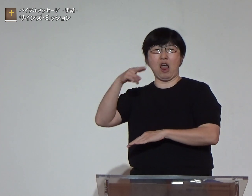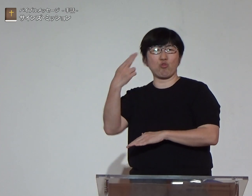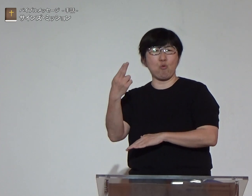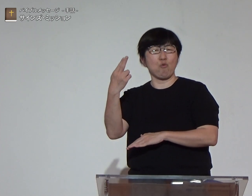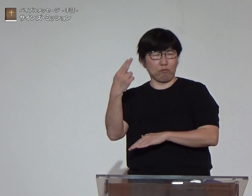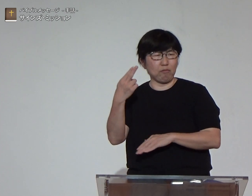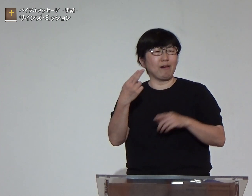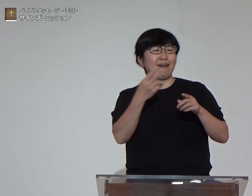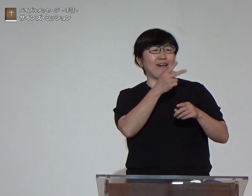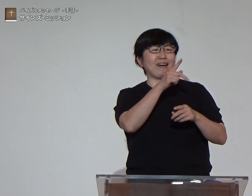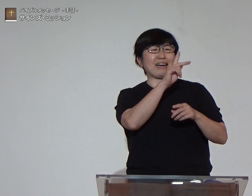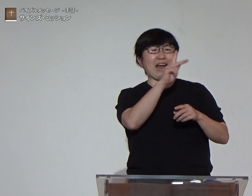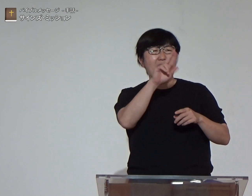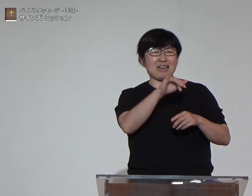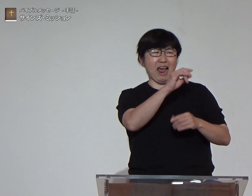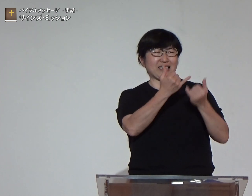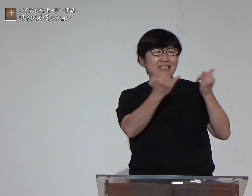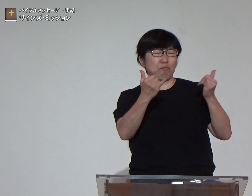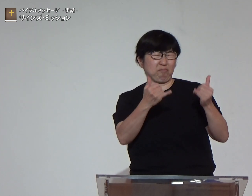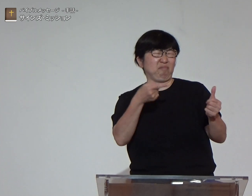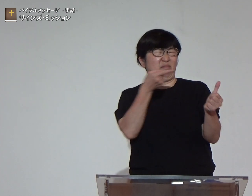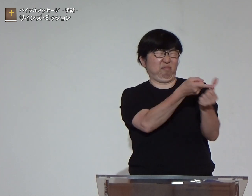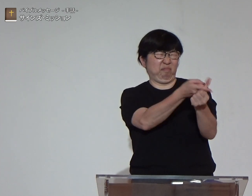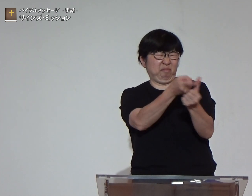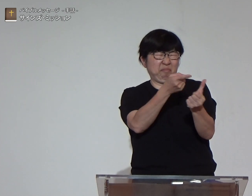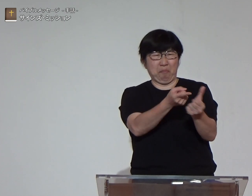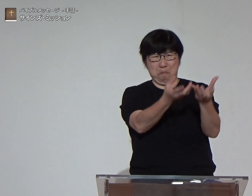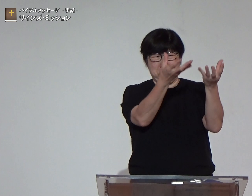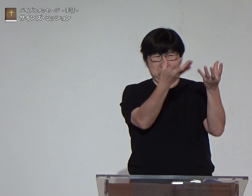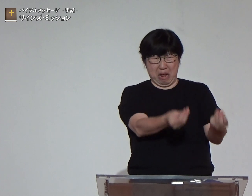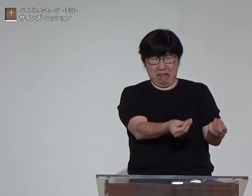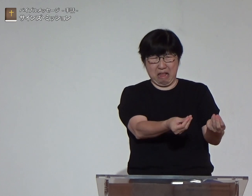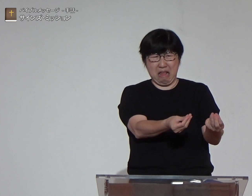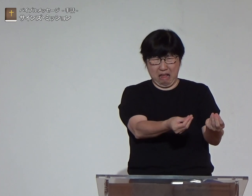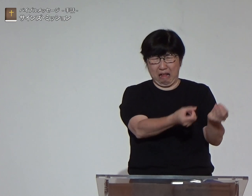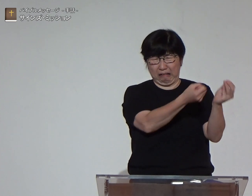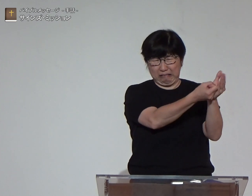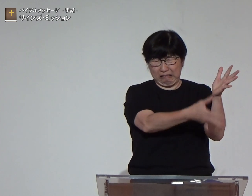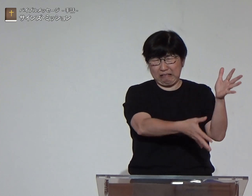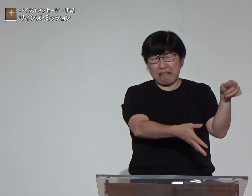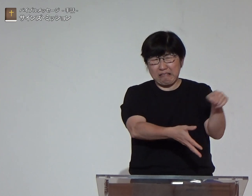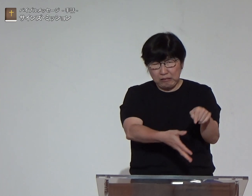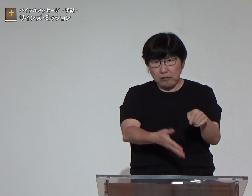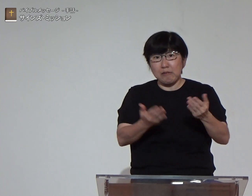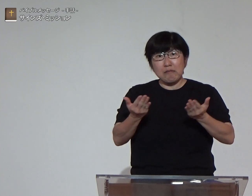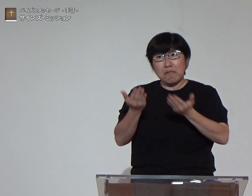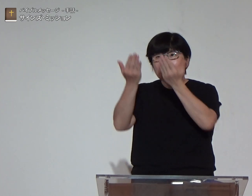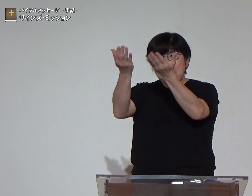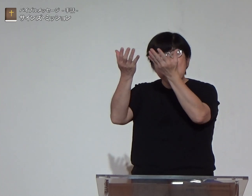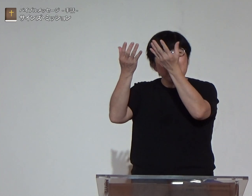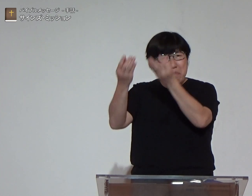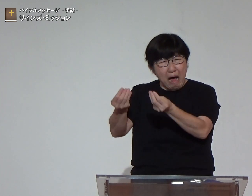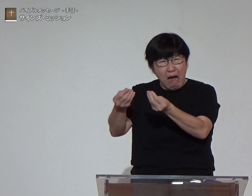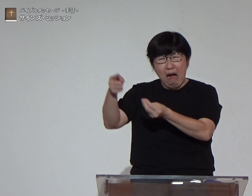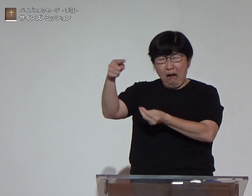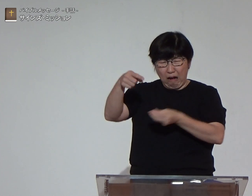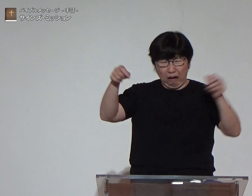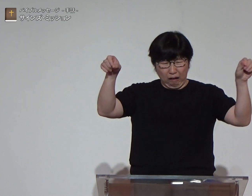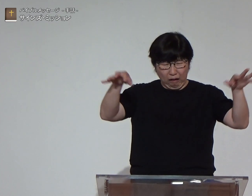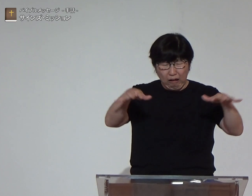ローマの総督ピラトがガリレイ人たちを虐殺しそのガリレイ人の血を